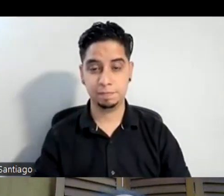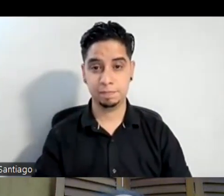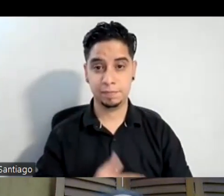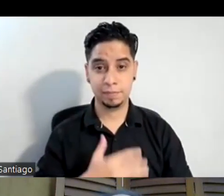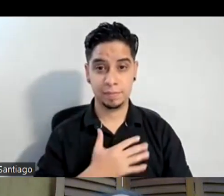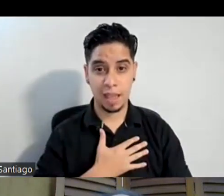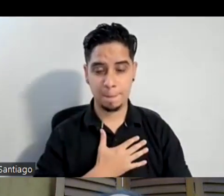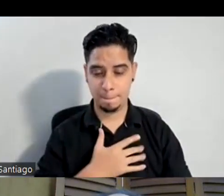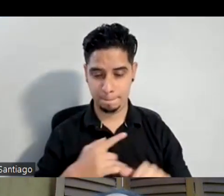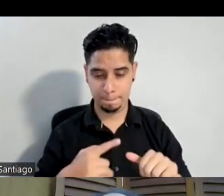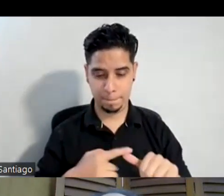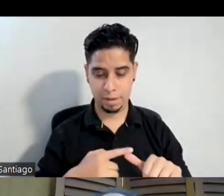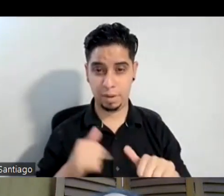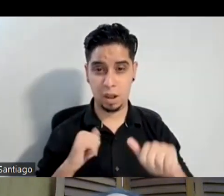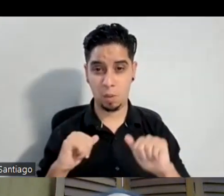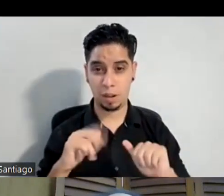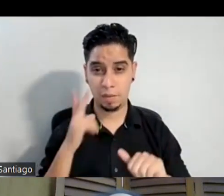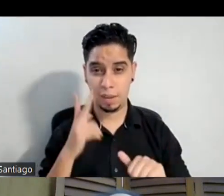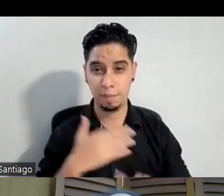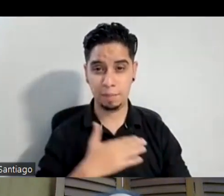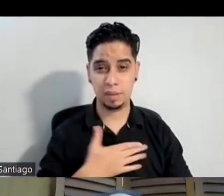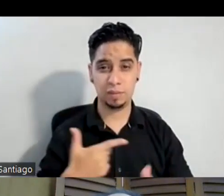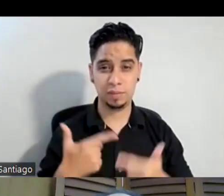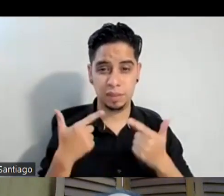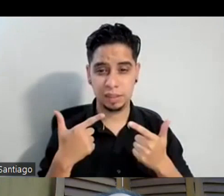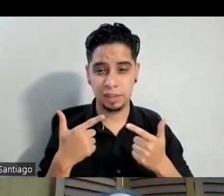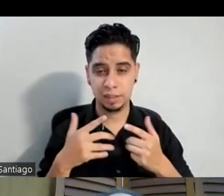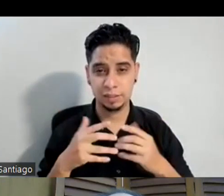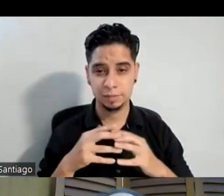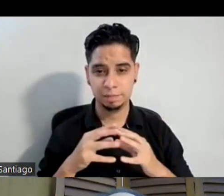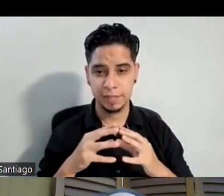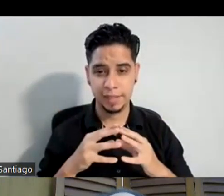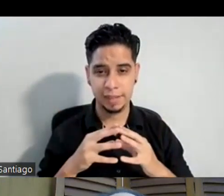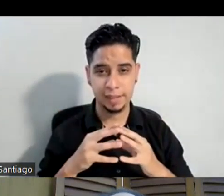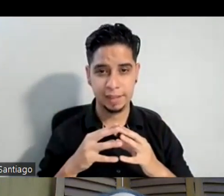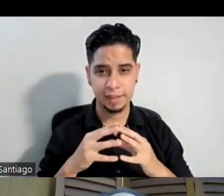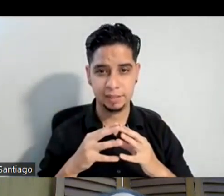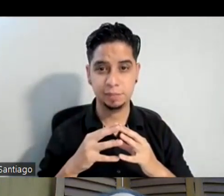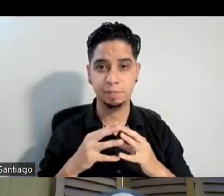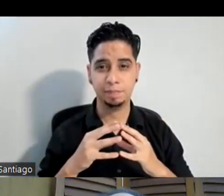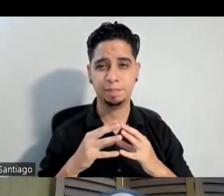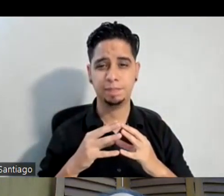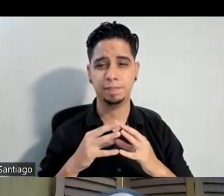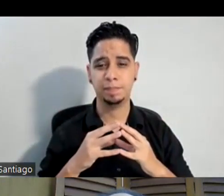obra que vi en mi vida la primera obra de teatro que vi fue la de el lazarillo de Torme